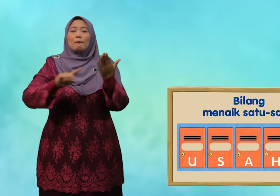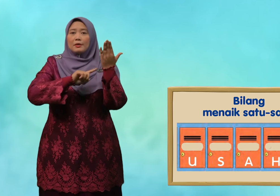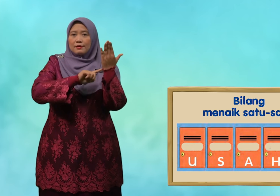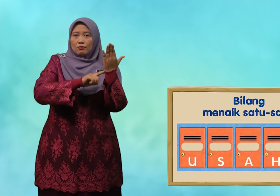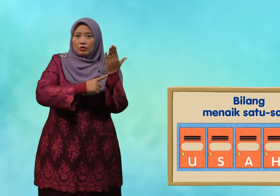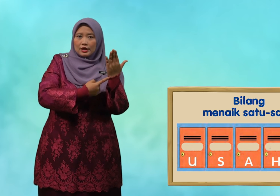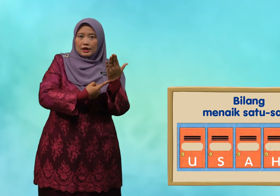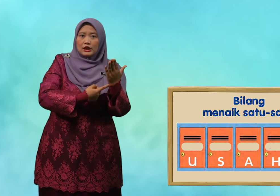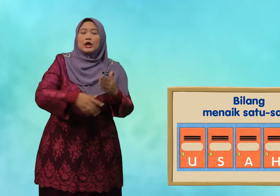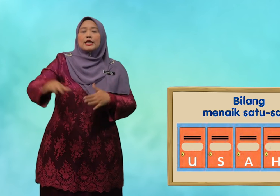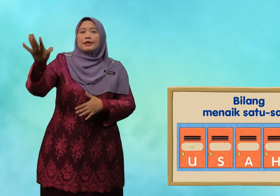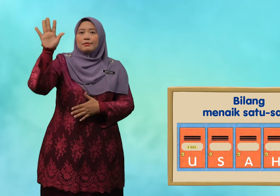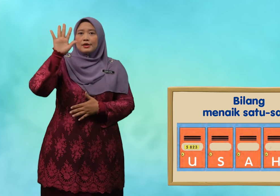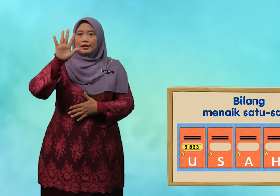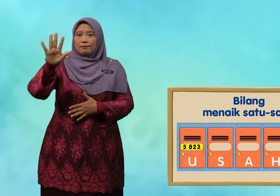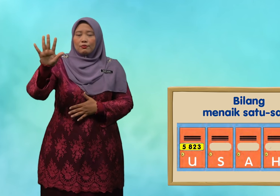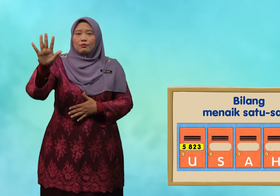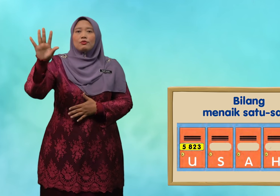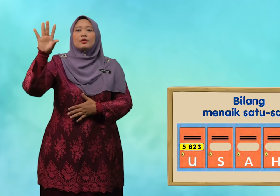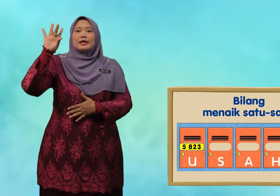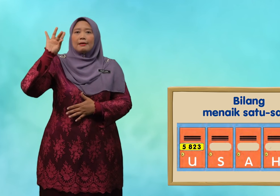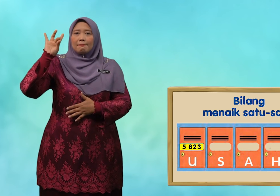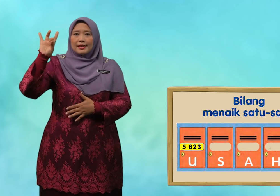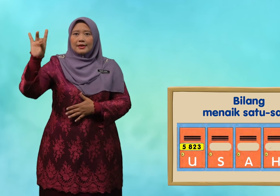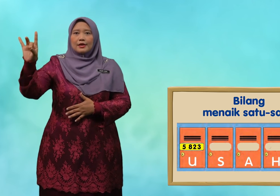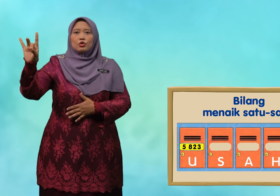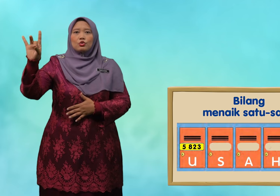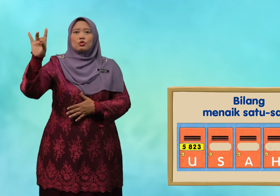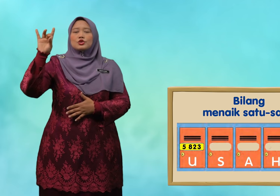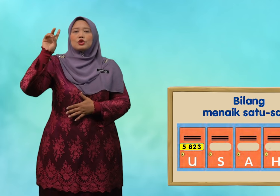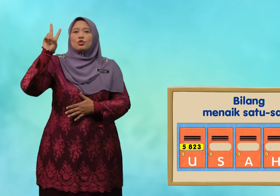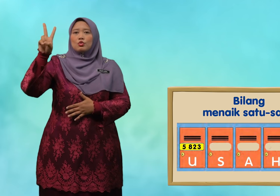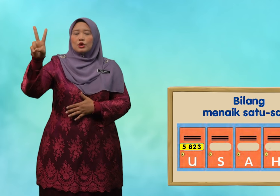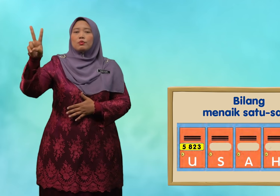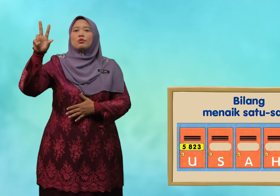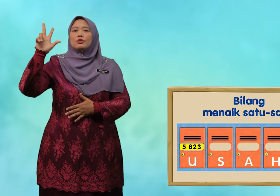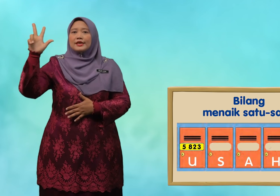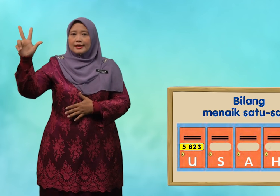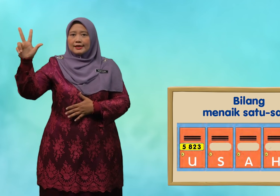bermula lima ribu lapan ratus dua puluh tiga